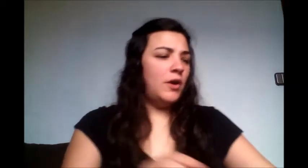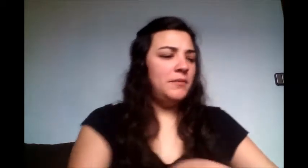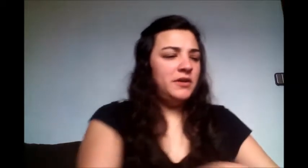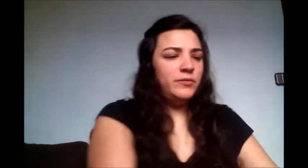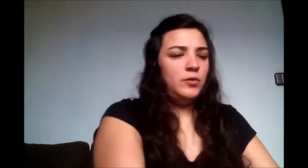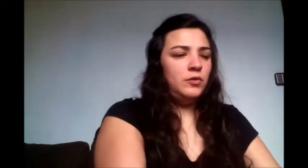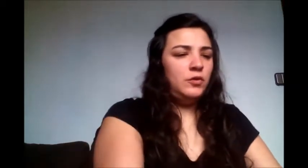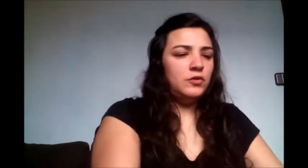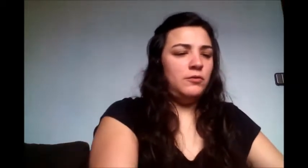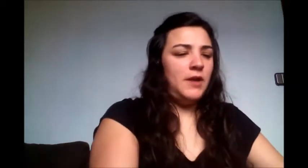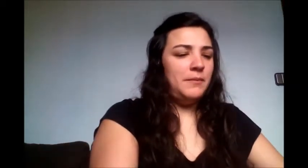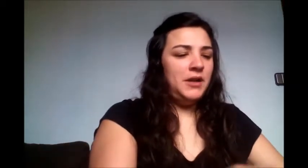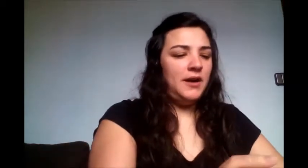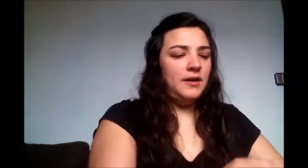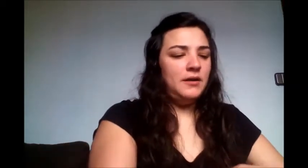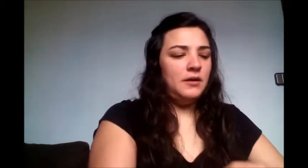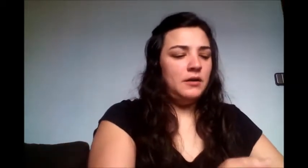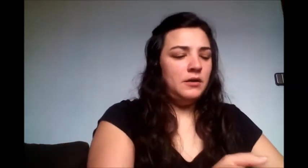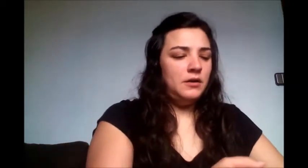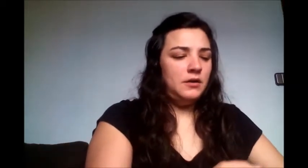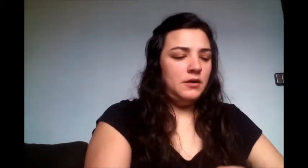ahora mismo. Lo voy a mirar.